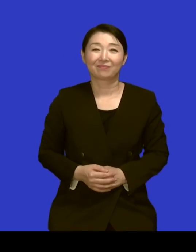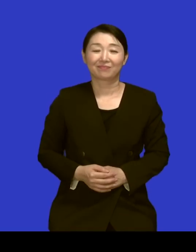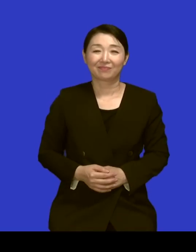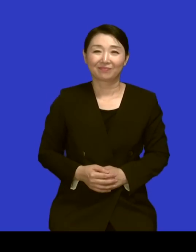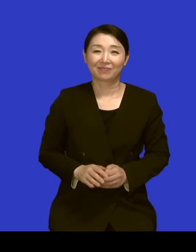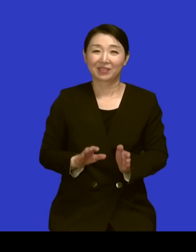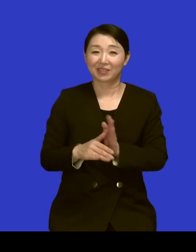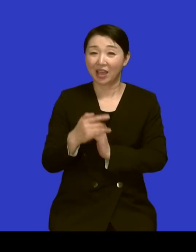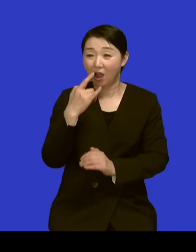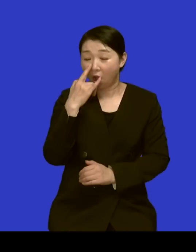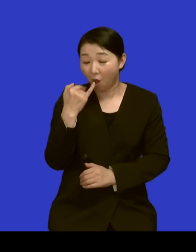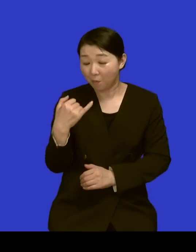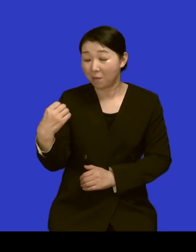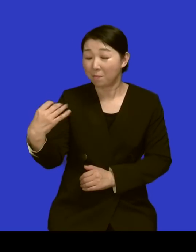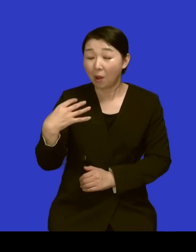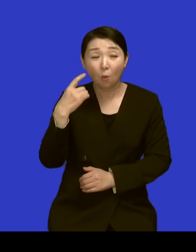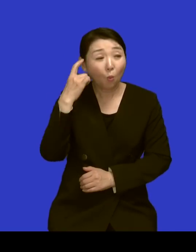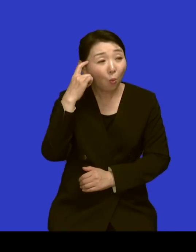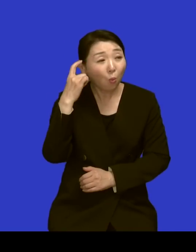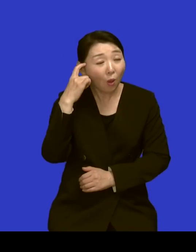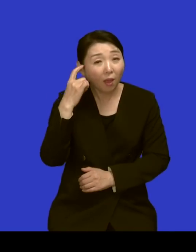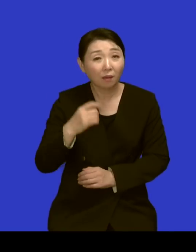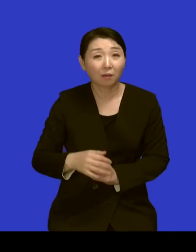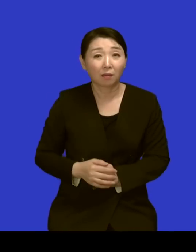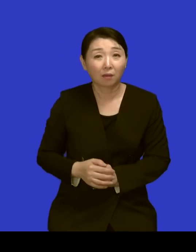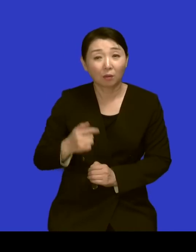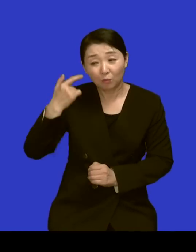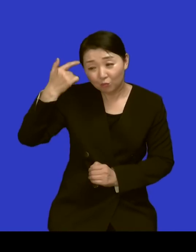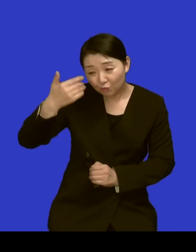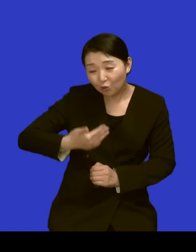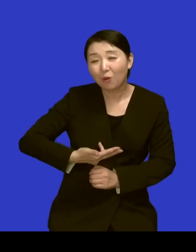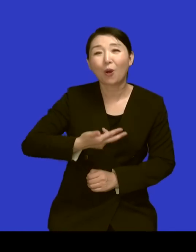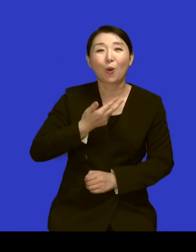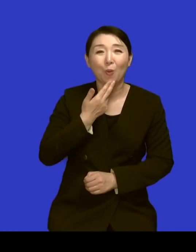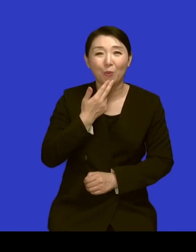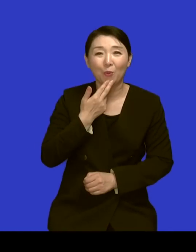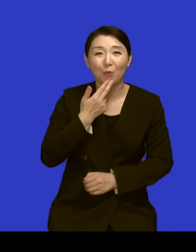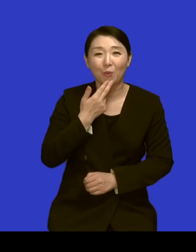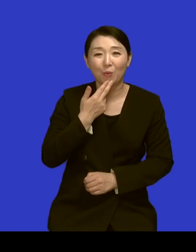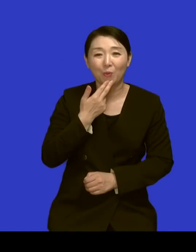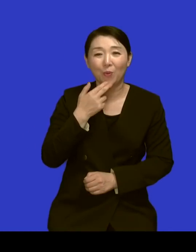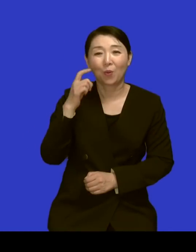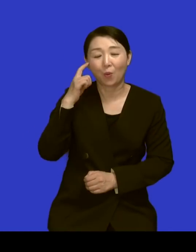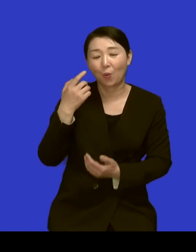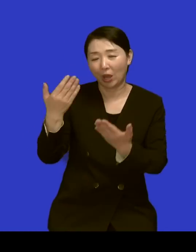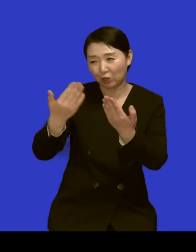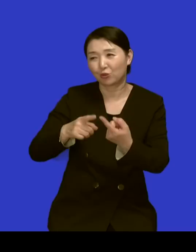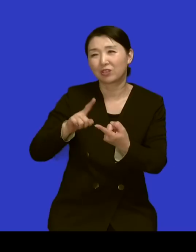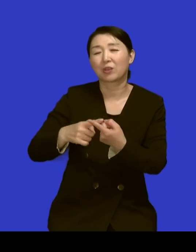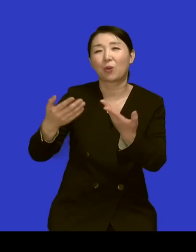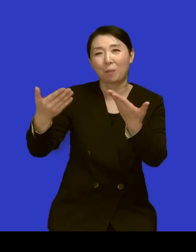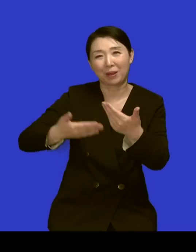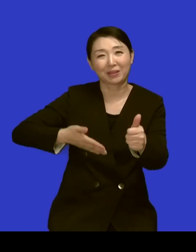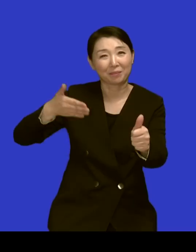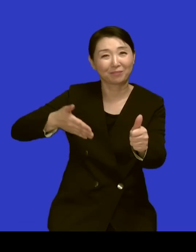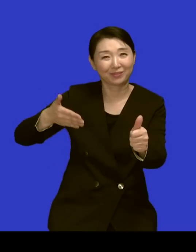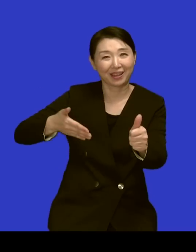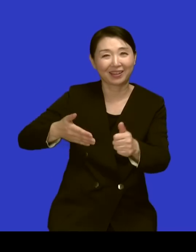어머님은 왜 그러니? 아니면 뭐 어떻게 물어보는 법이 없고 주신대로 받아라 딱 그렇게